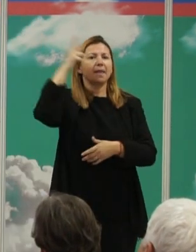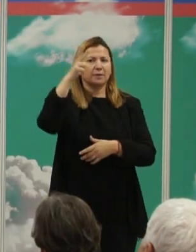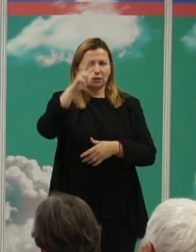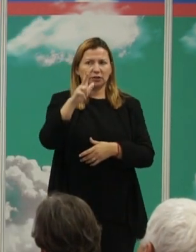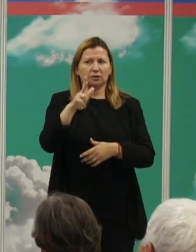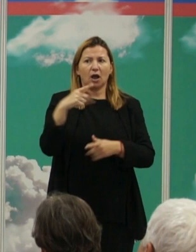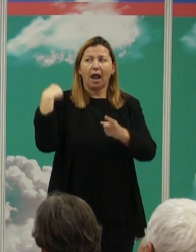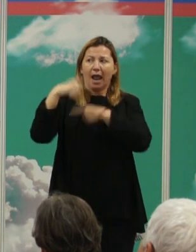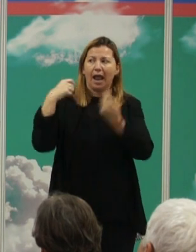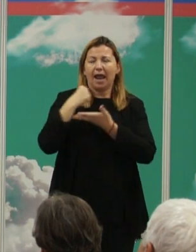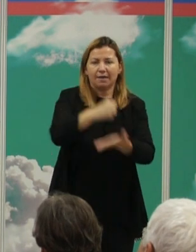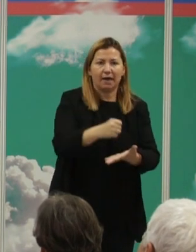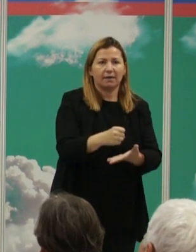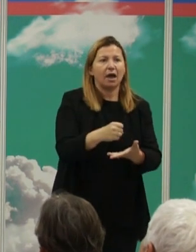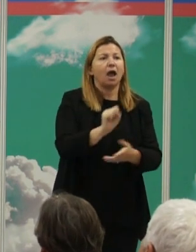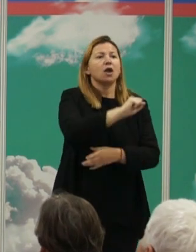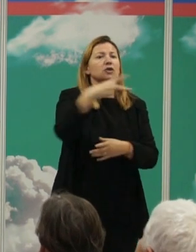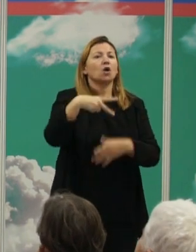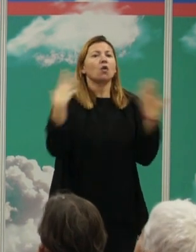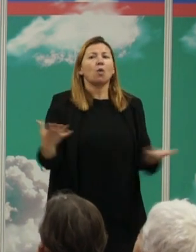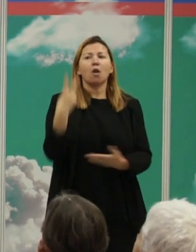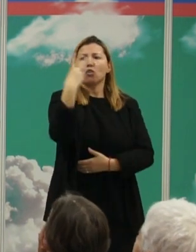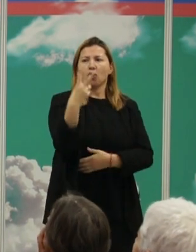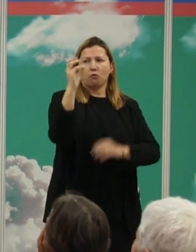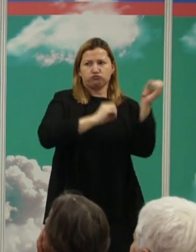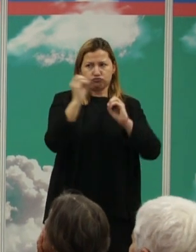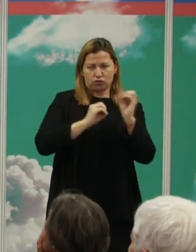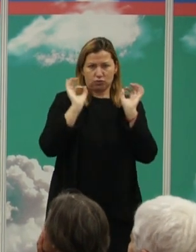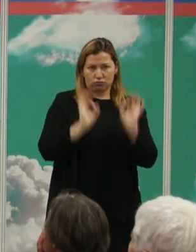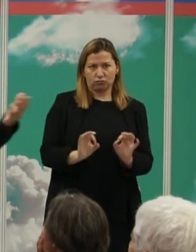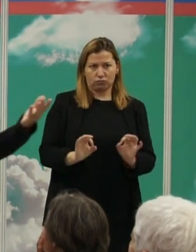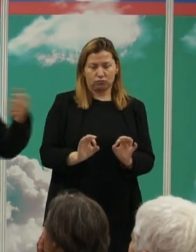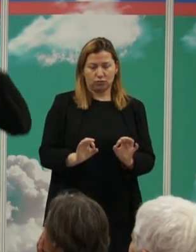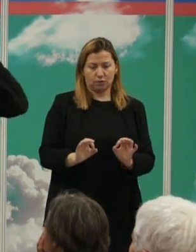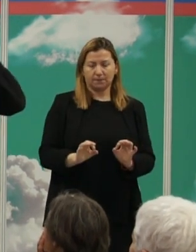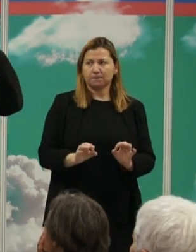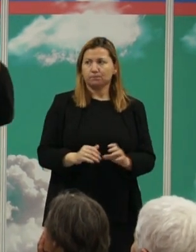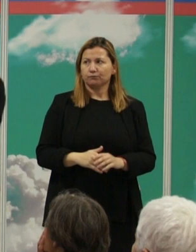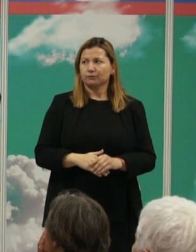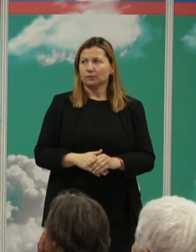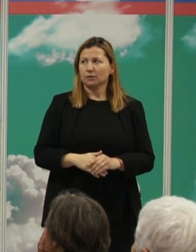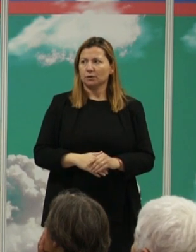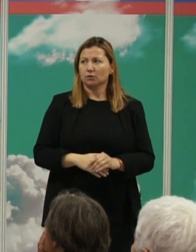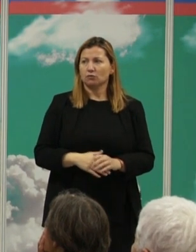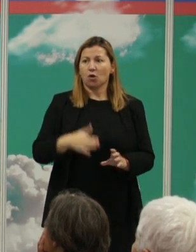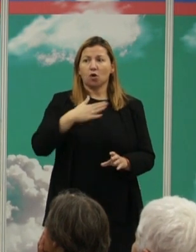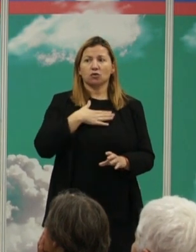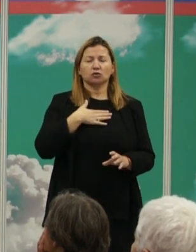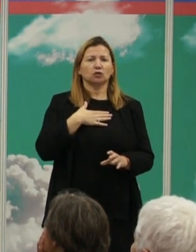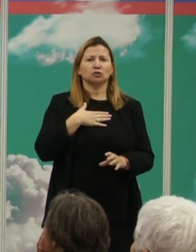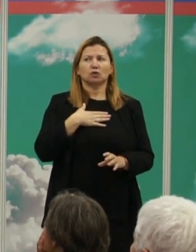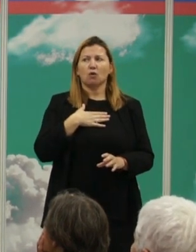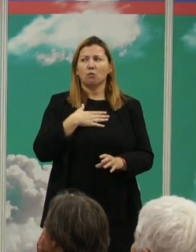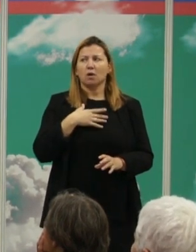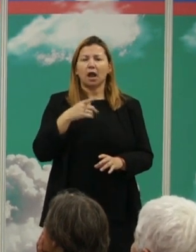es del 2% es lo que nosotros proponemos y como ha variado como podemos reconstruir el ancestro como ha variado